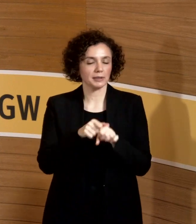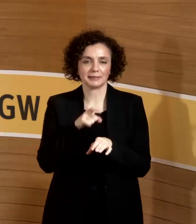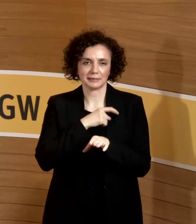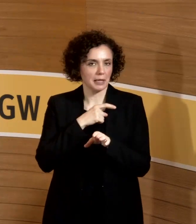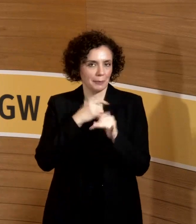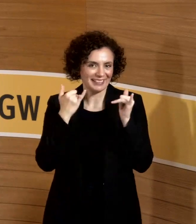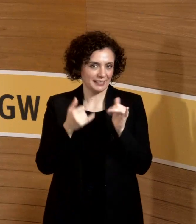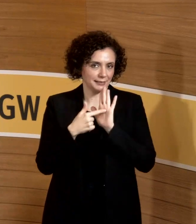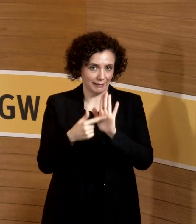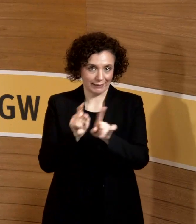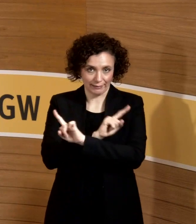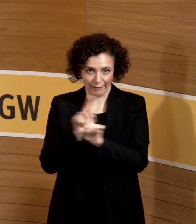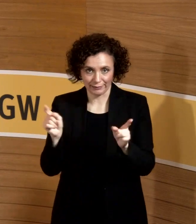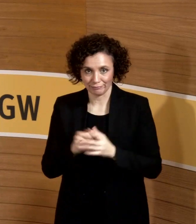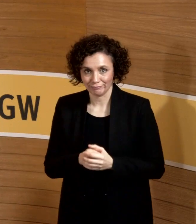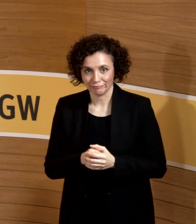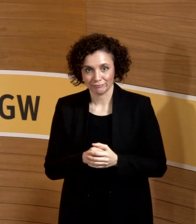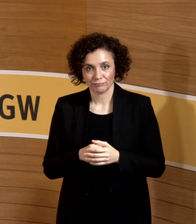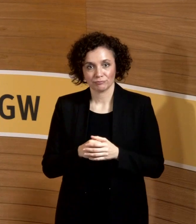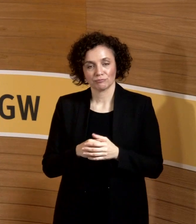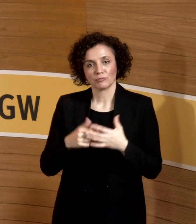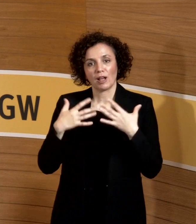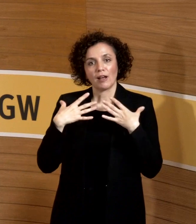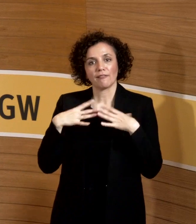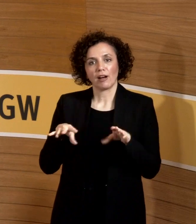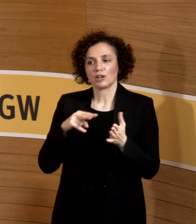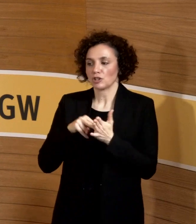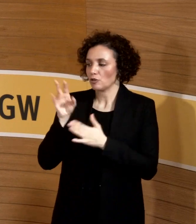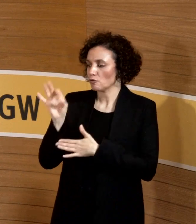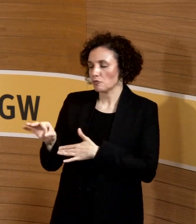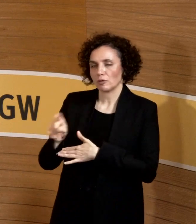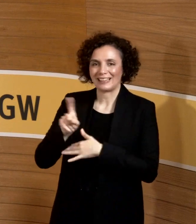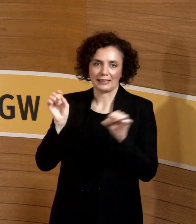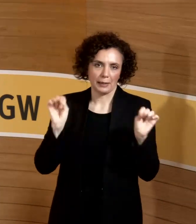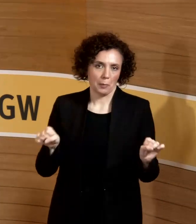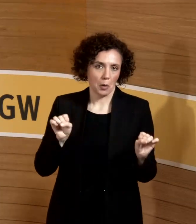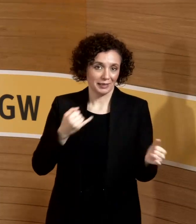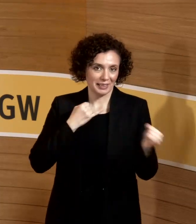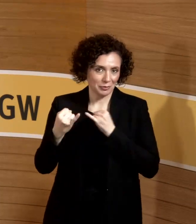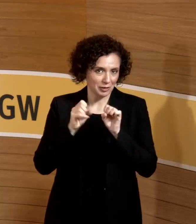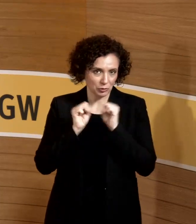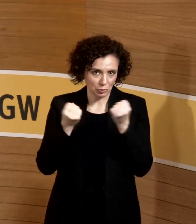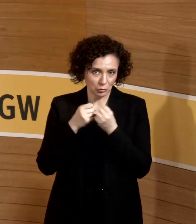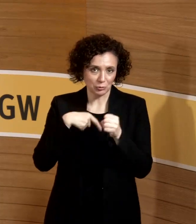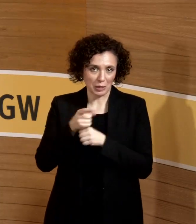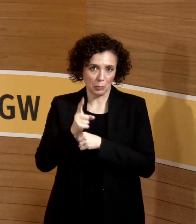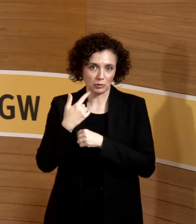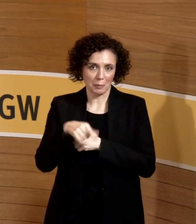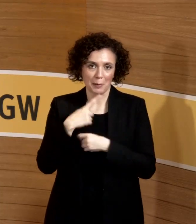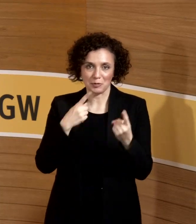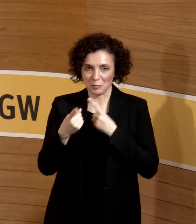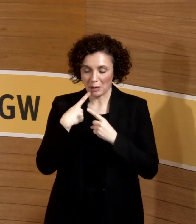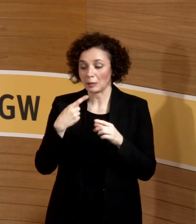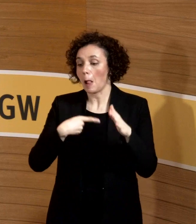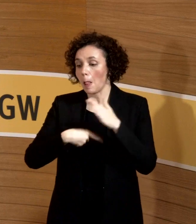weggelassen. Freistellungen sind in der Regel eigentlich nicht möglich, wenn im Einzelfall muss man drüber sprechen. Dann haben sie es jetzt auch gleich geschafft.